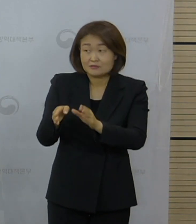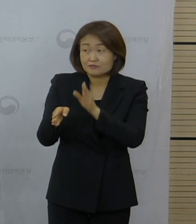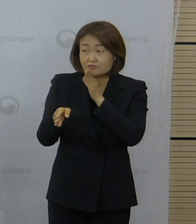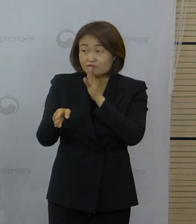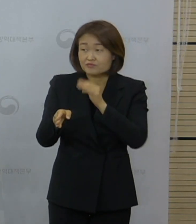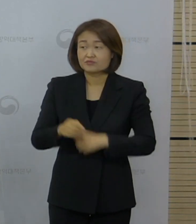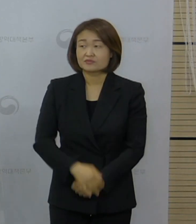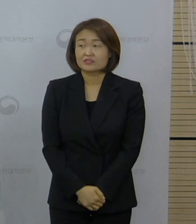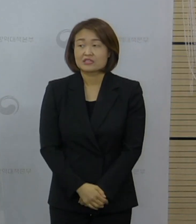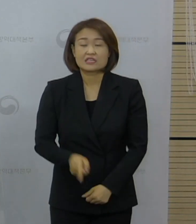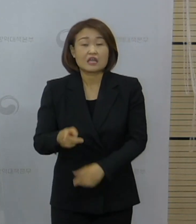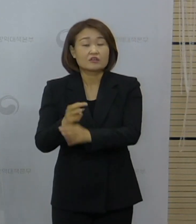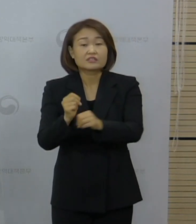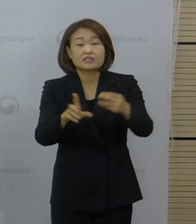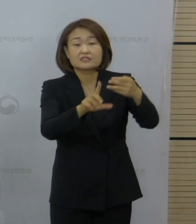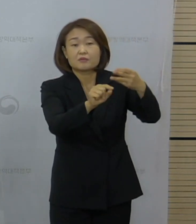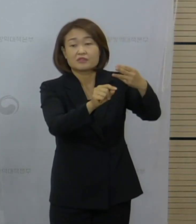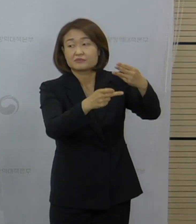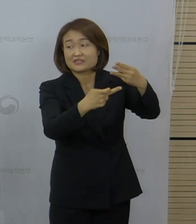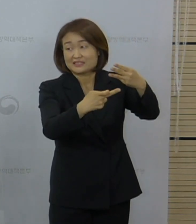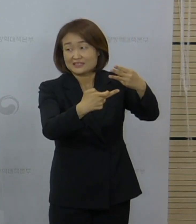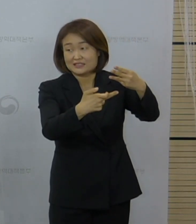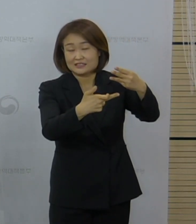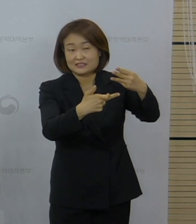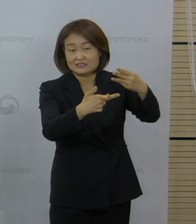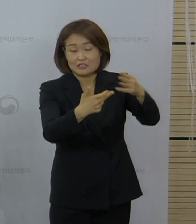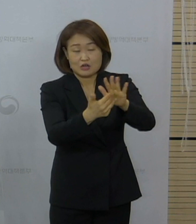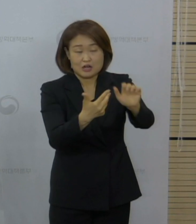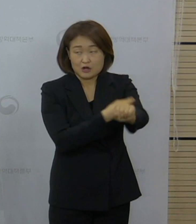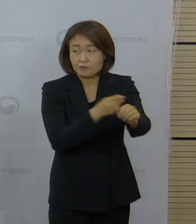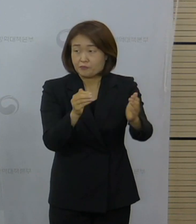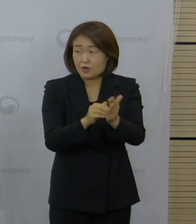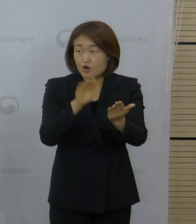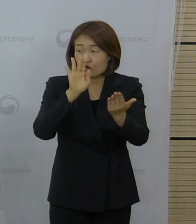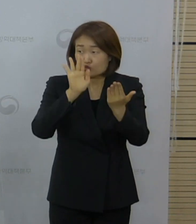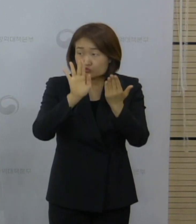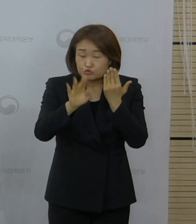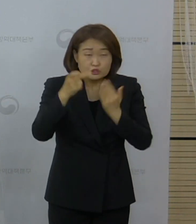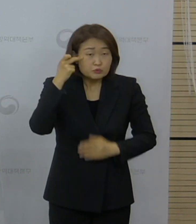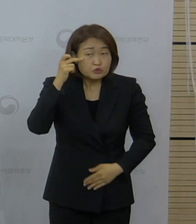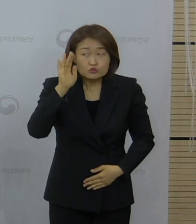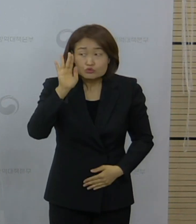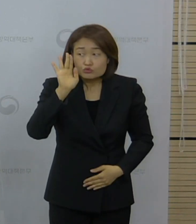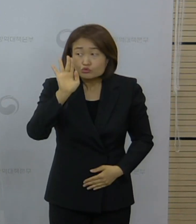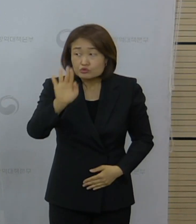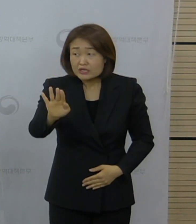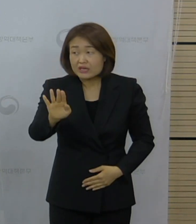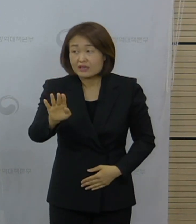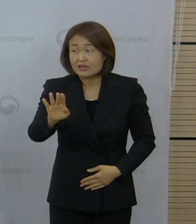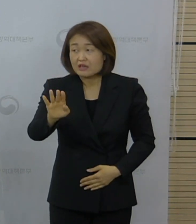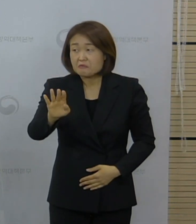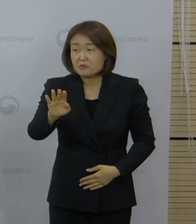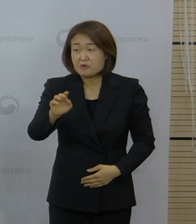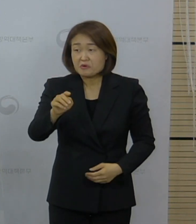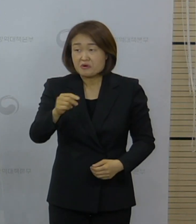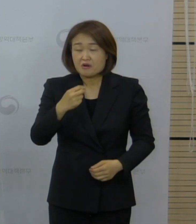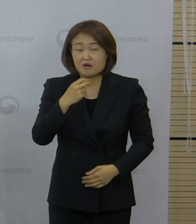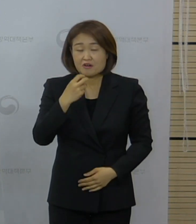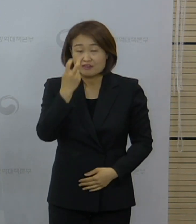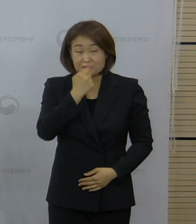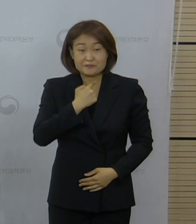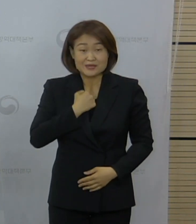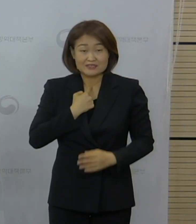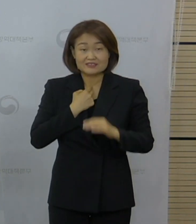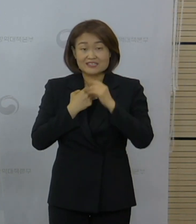검사를 받았던 20대 여성 의료기관 종사자와 다른 사례인지 확인해달라는 질문입니다. 네, 해당 부분에